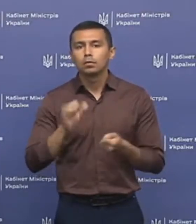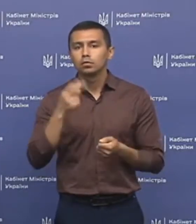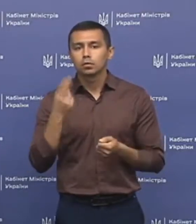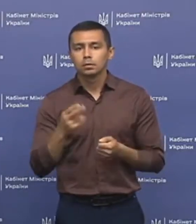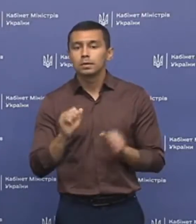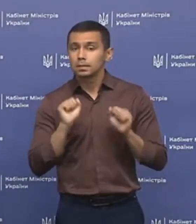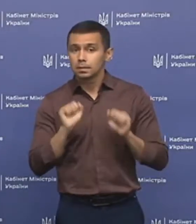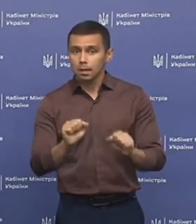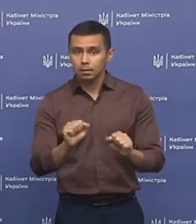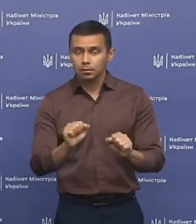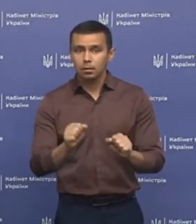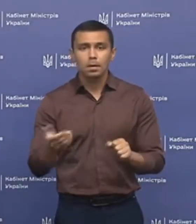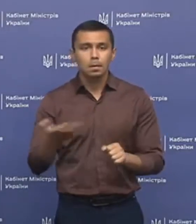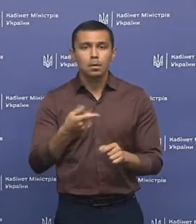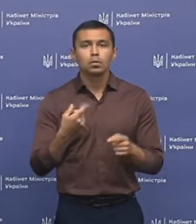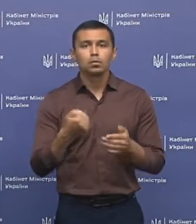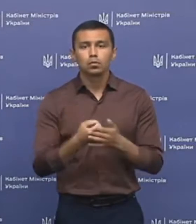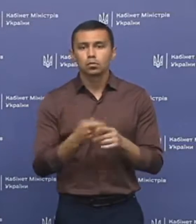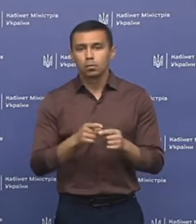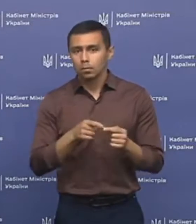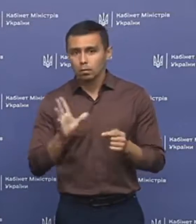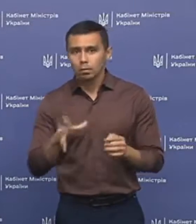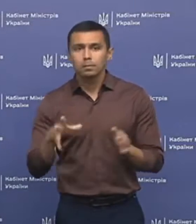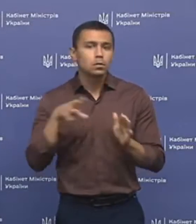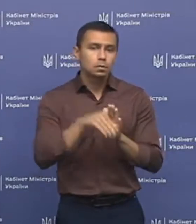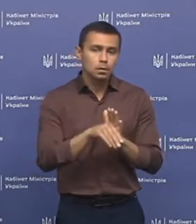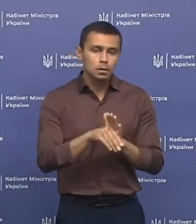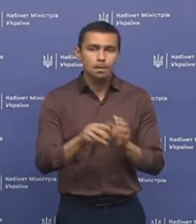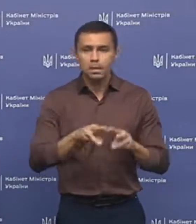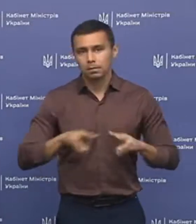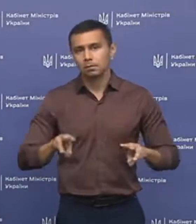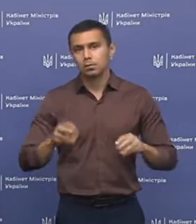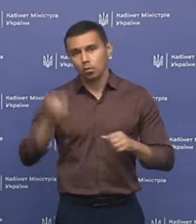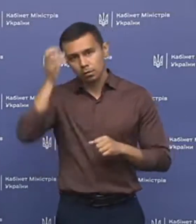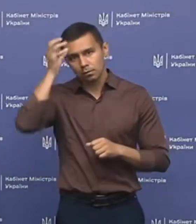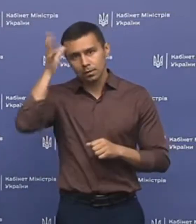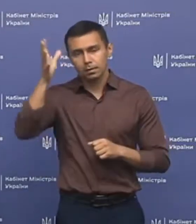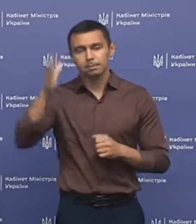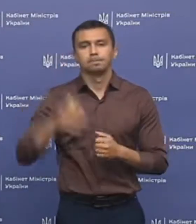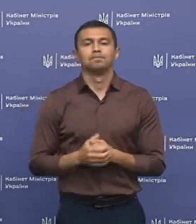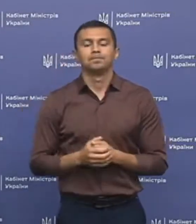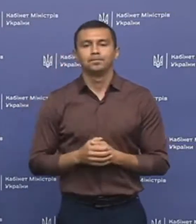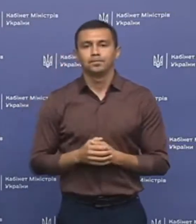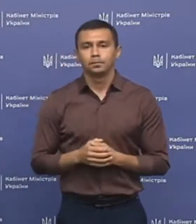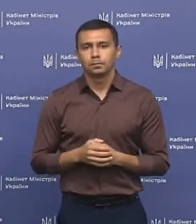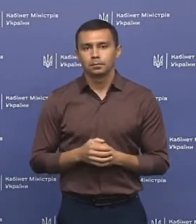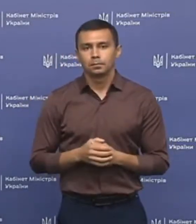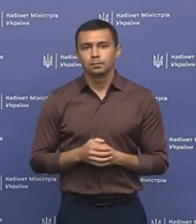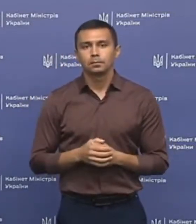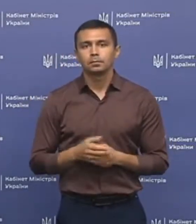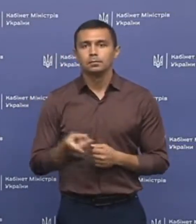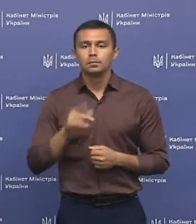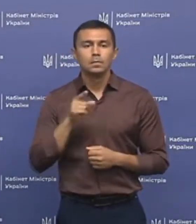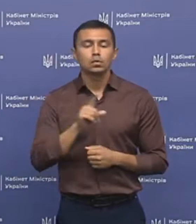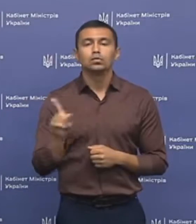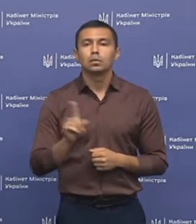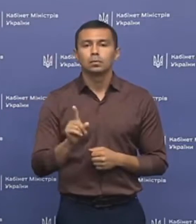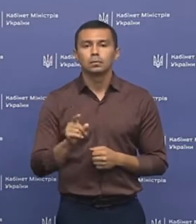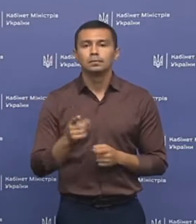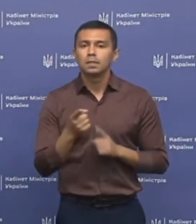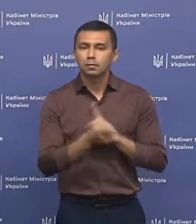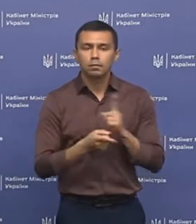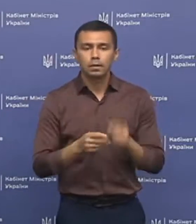соціального захисту, і ми до цього процесу будемо долучати Міністерство освіти. Для того, щоб